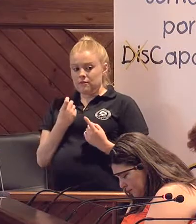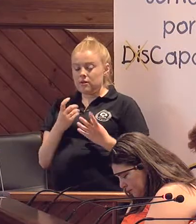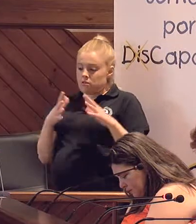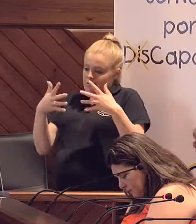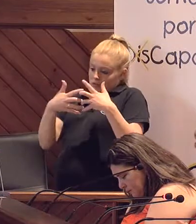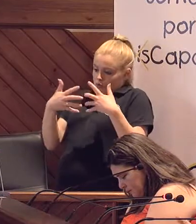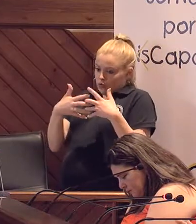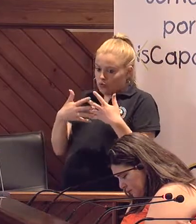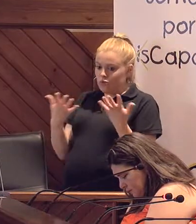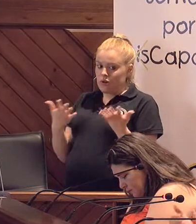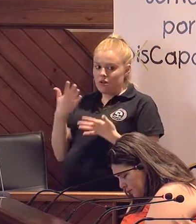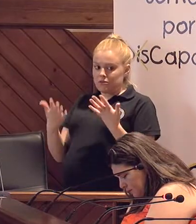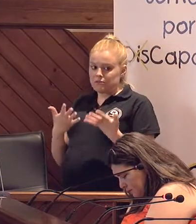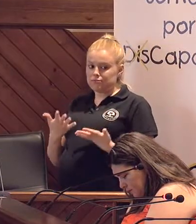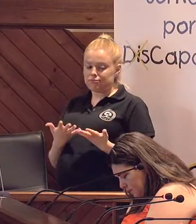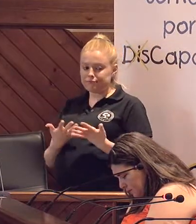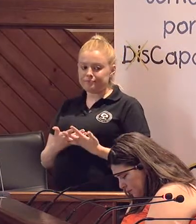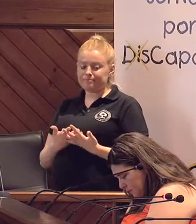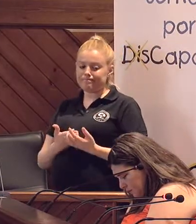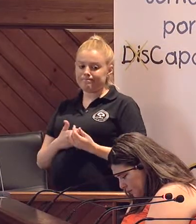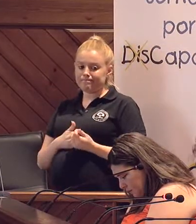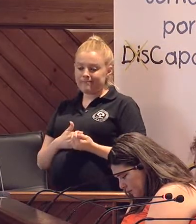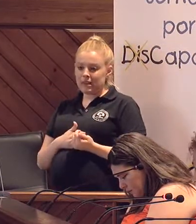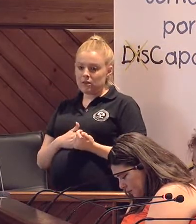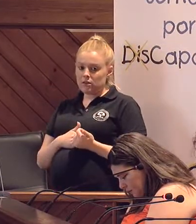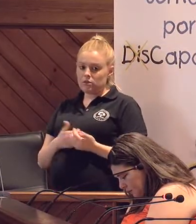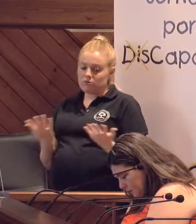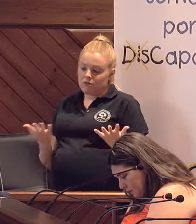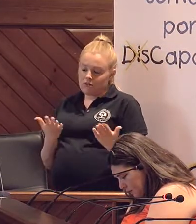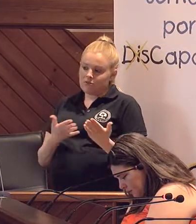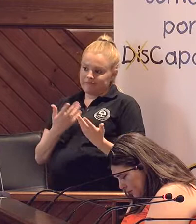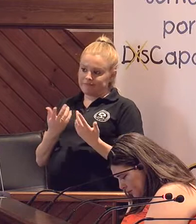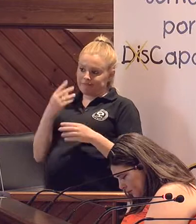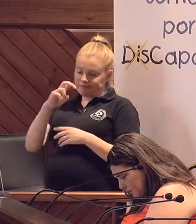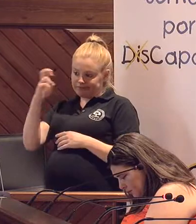estructura y de una multidisciplinar.